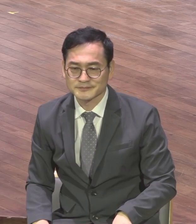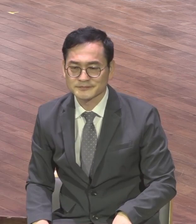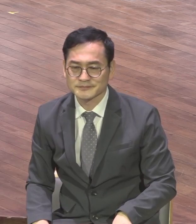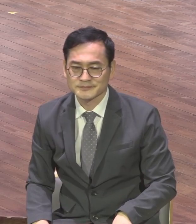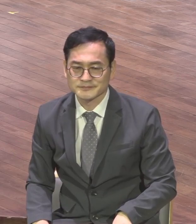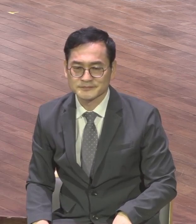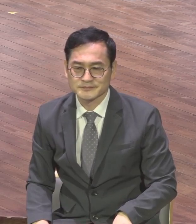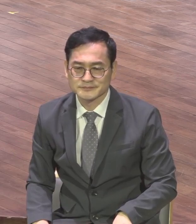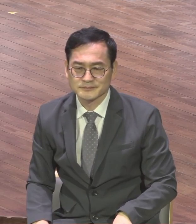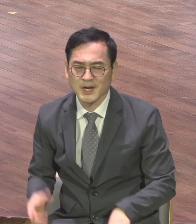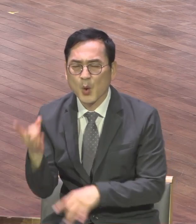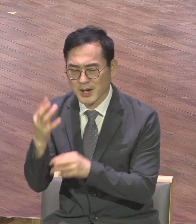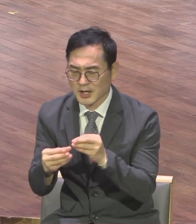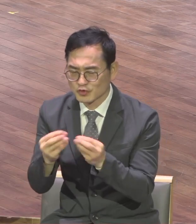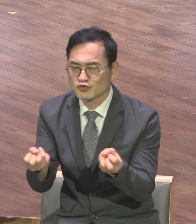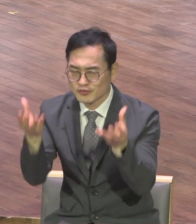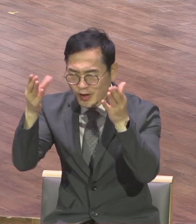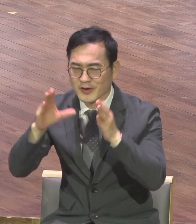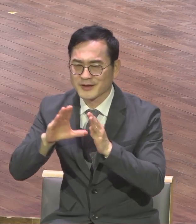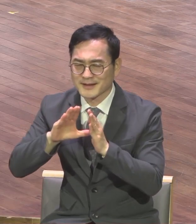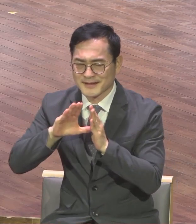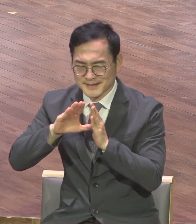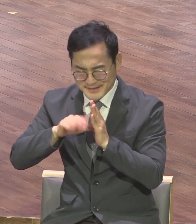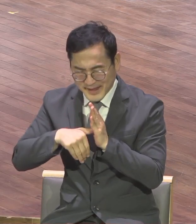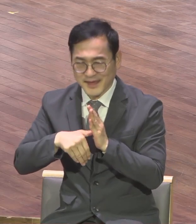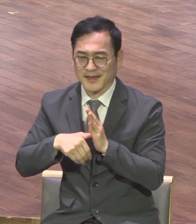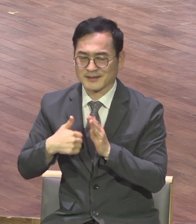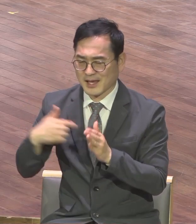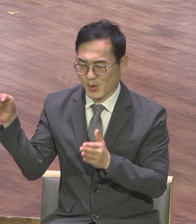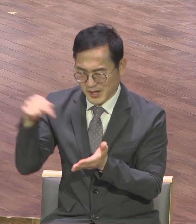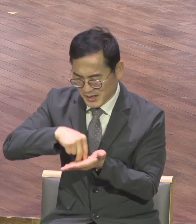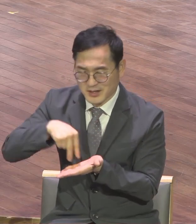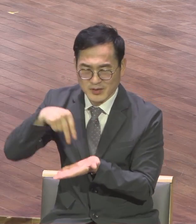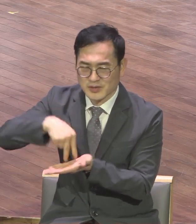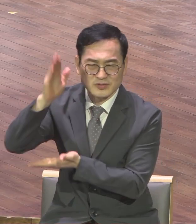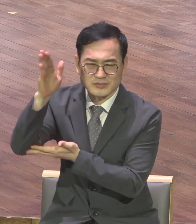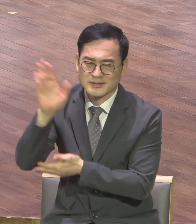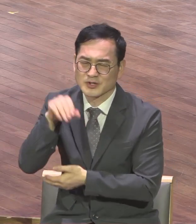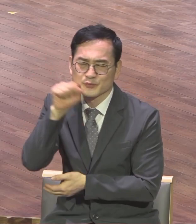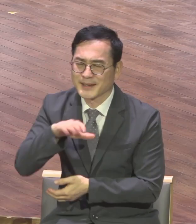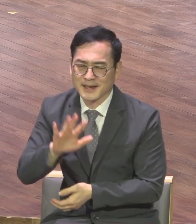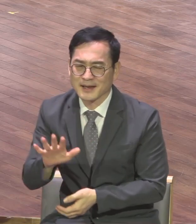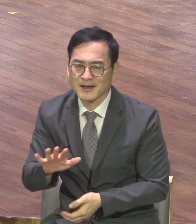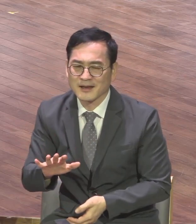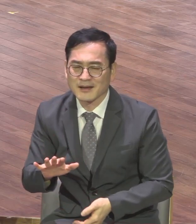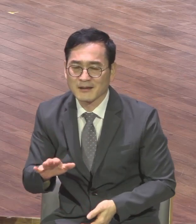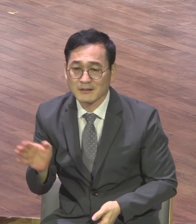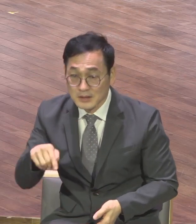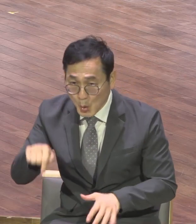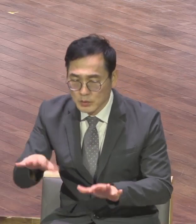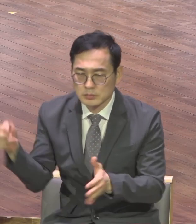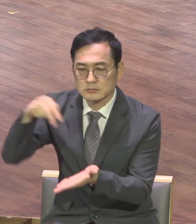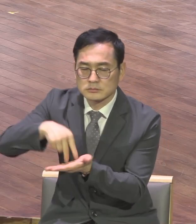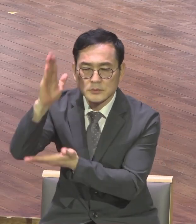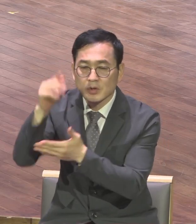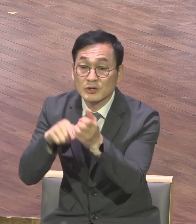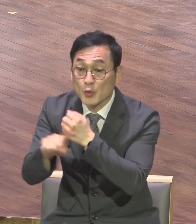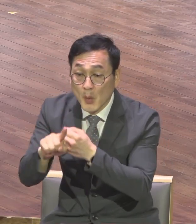이 정치인들이 온다 이야기 들었어요 예 지금 강서구가 지금 난리 났거든요 난리 났으면 뉴스마다 막